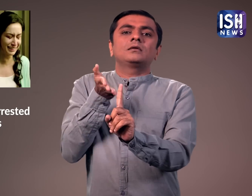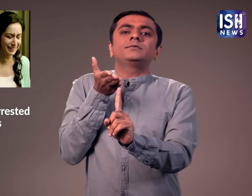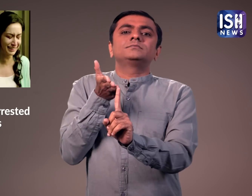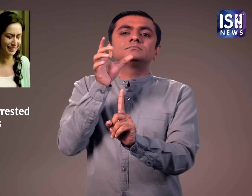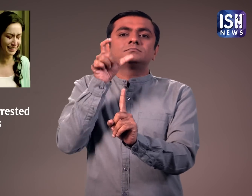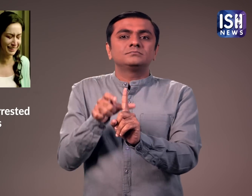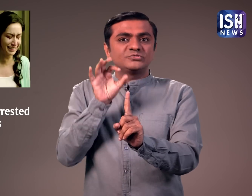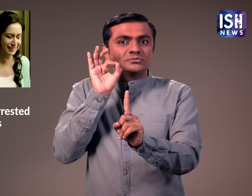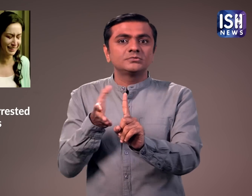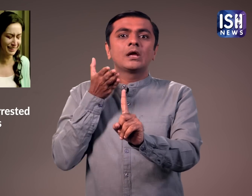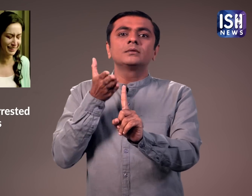कपूर उनमें से एक थे